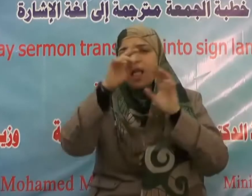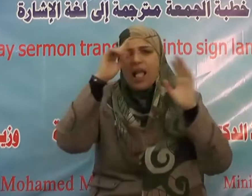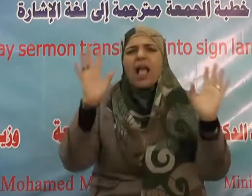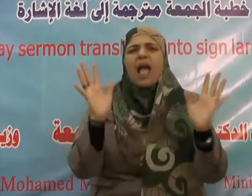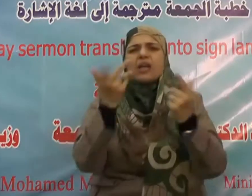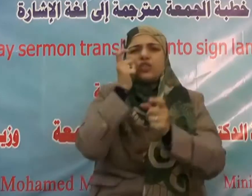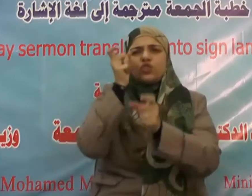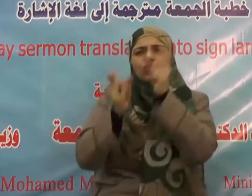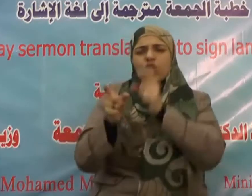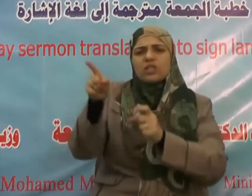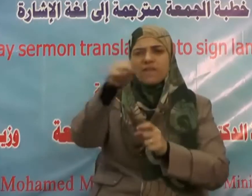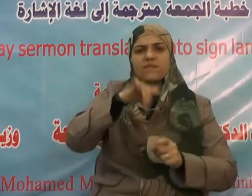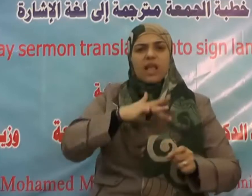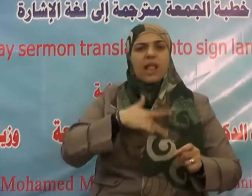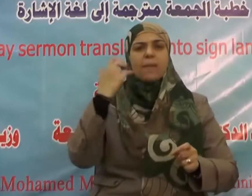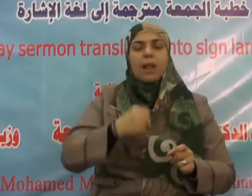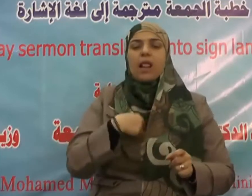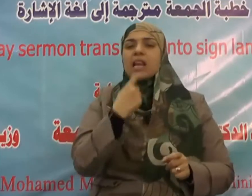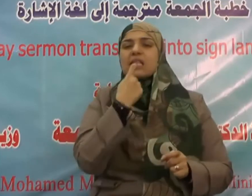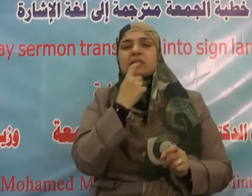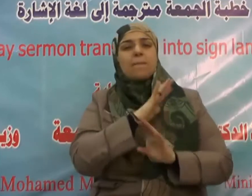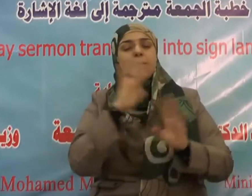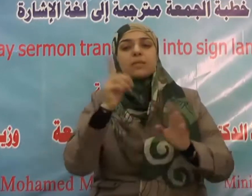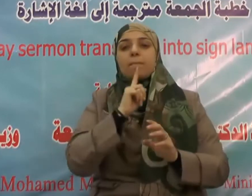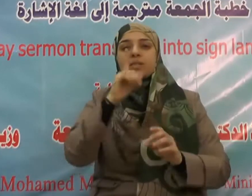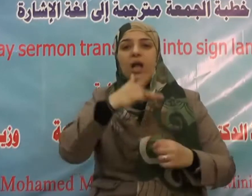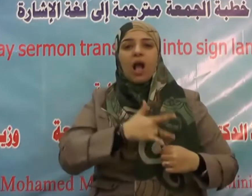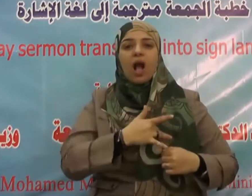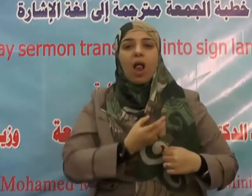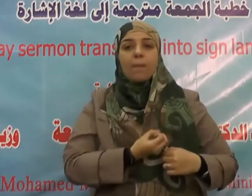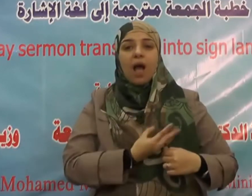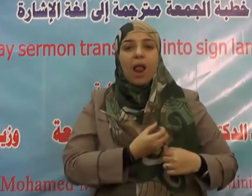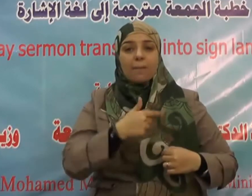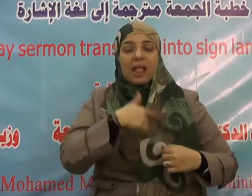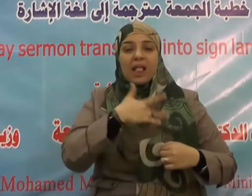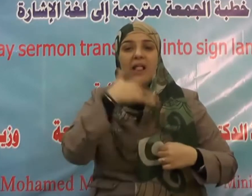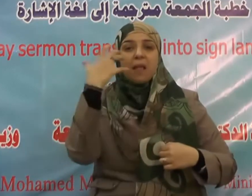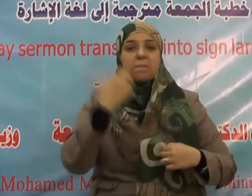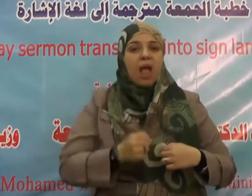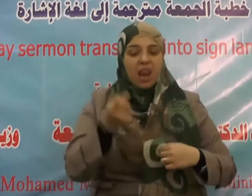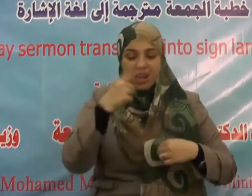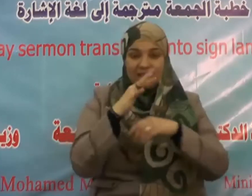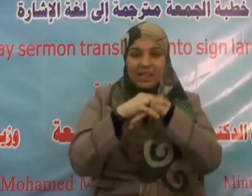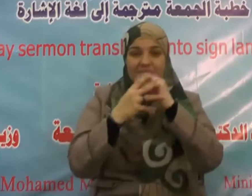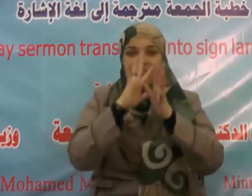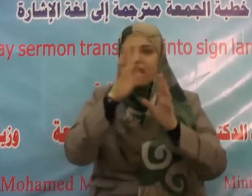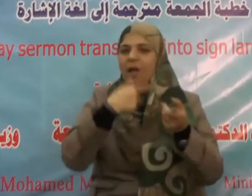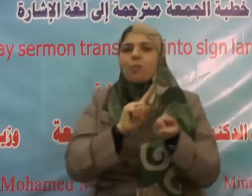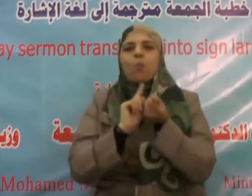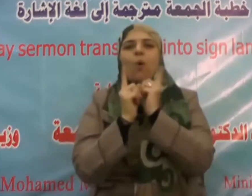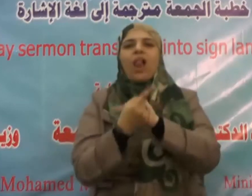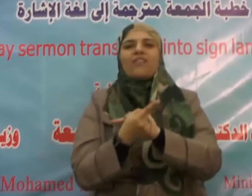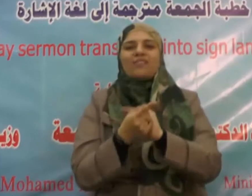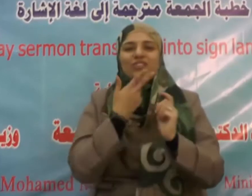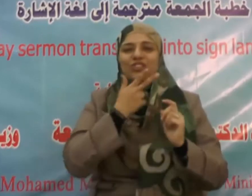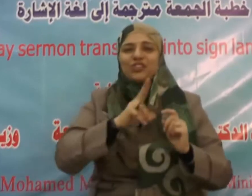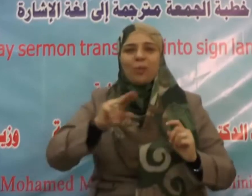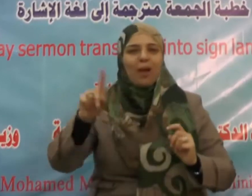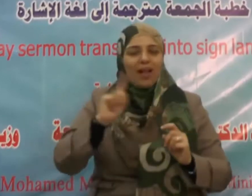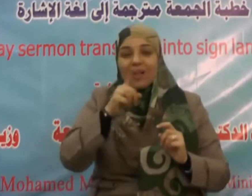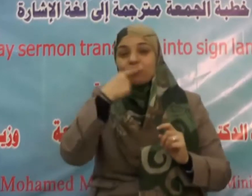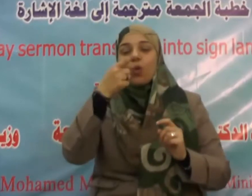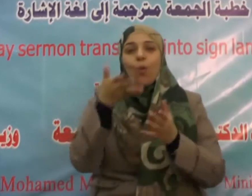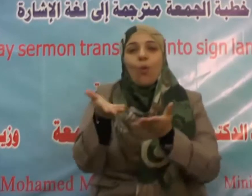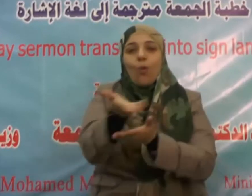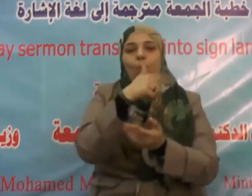وكتبه ورسله واليوم الآخر وتؤمن بالقدر خيره وشره قال